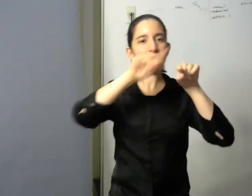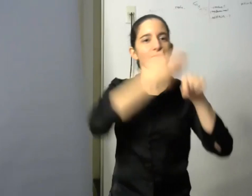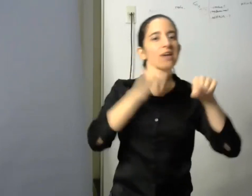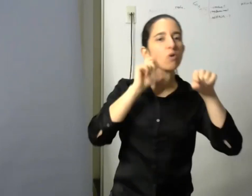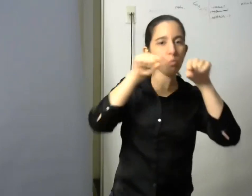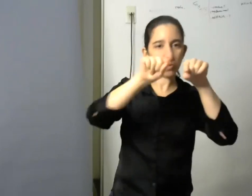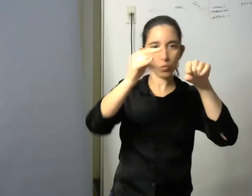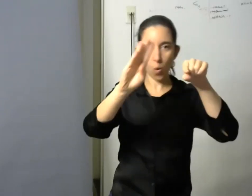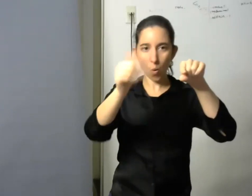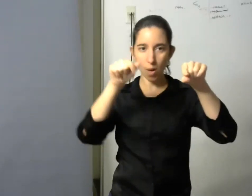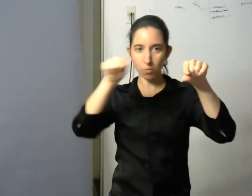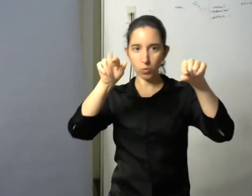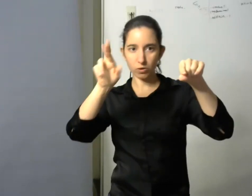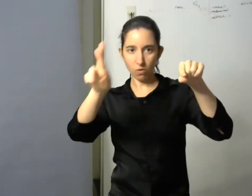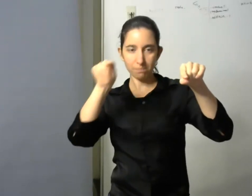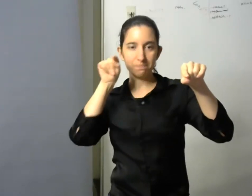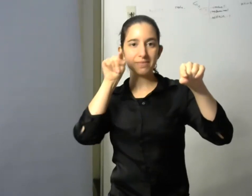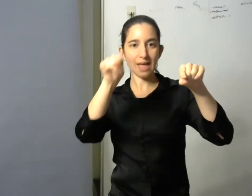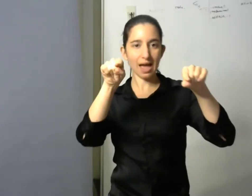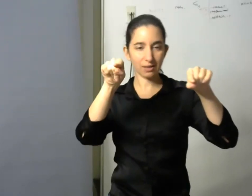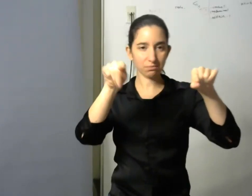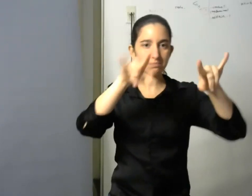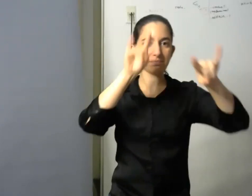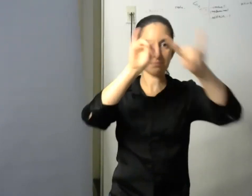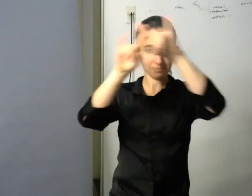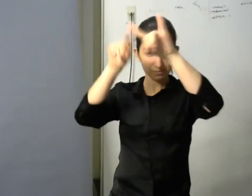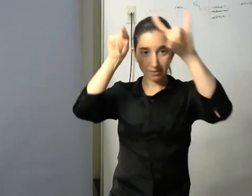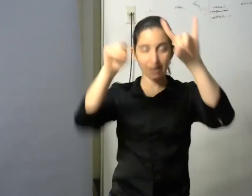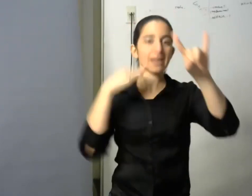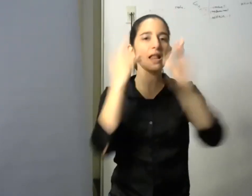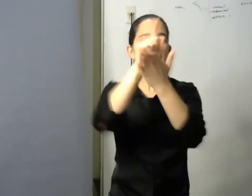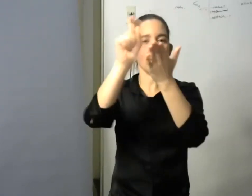allí el enlace al libro que está disponible para carga gratuita